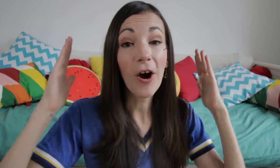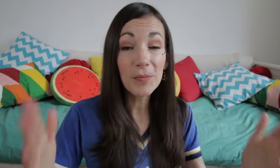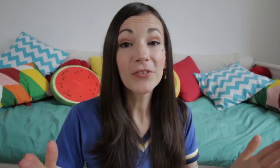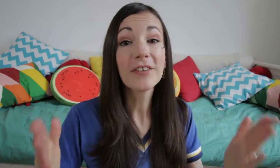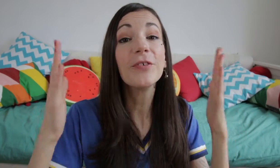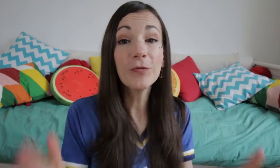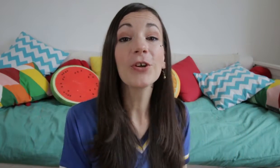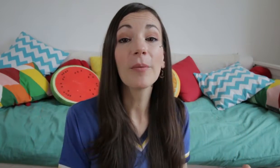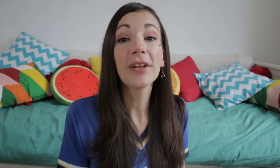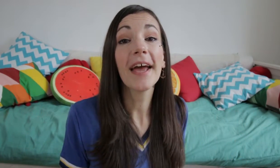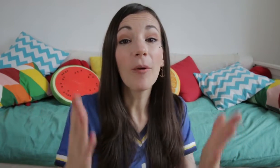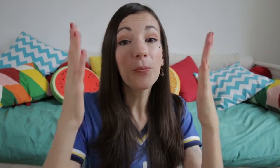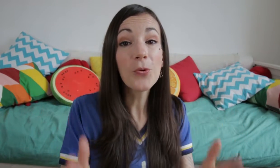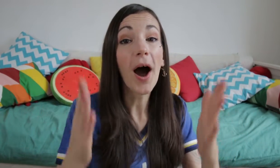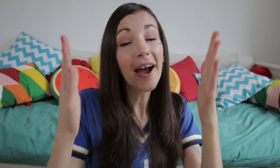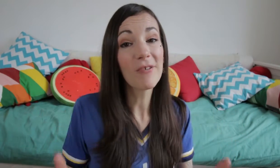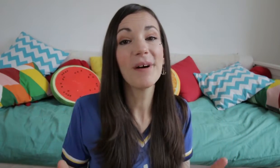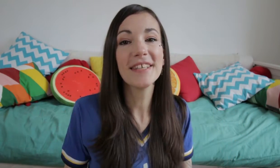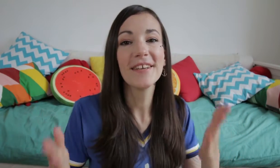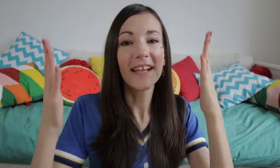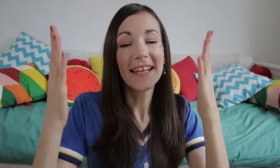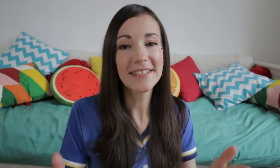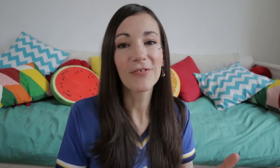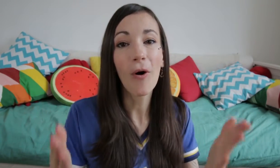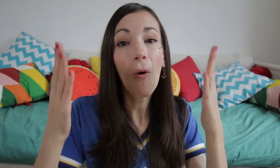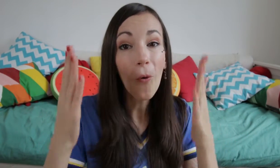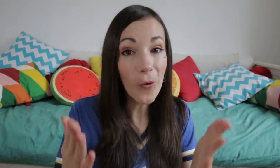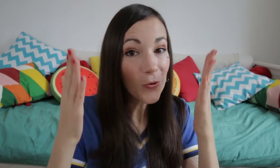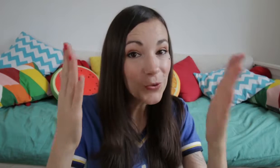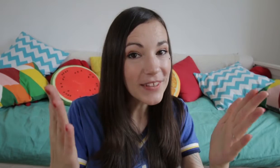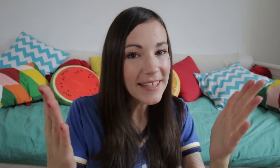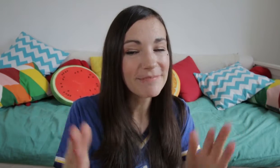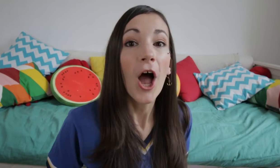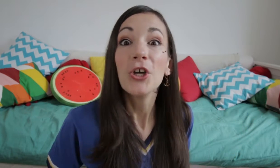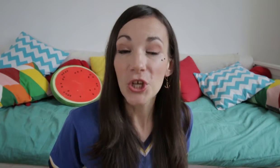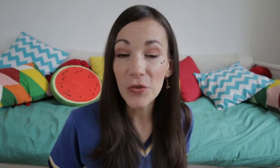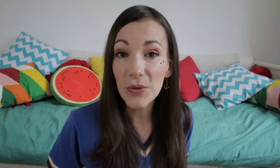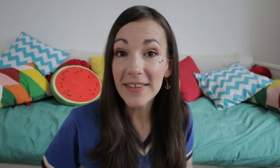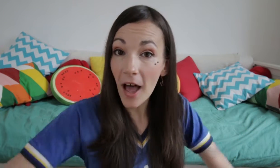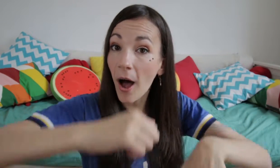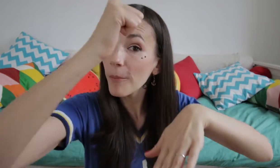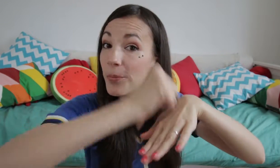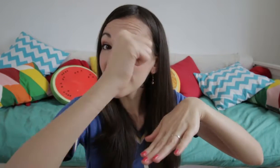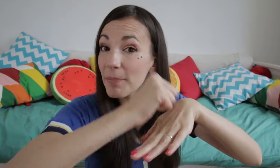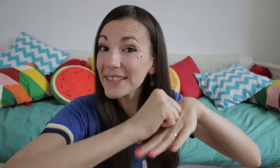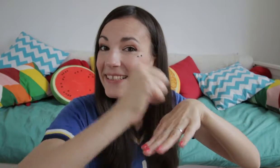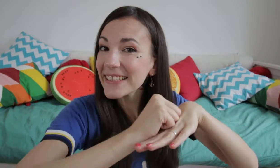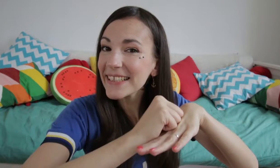augmenté votre vocabulaire pour accompagner les enfants au goûter. Je vous souhaite un bon appétit.